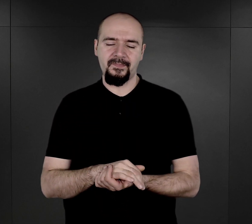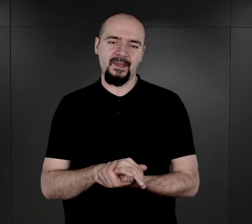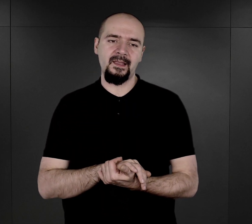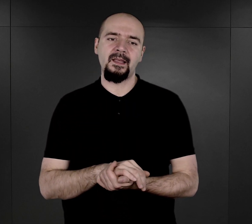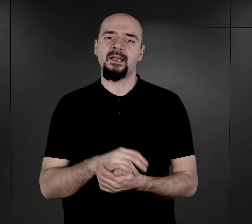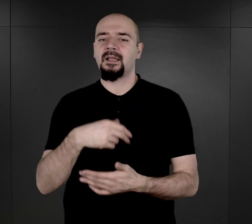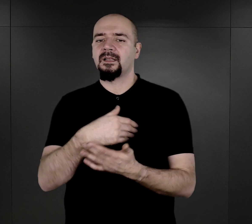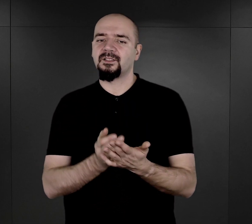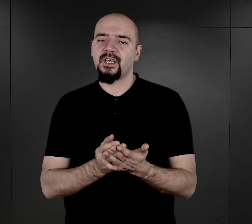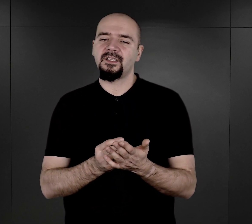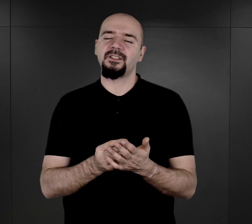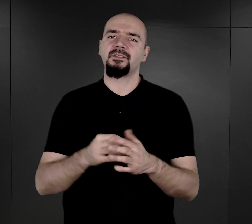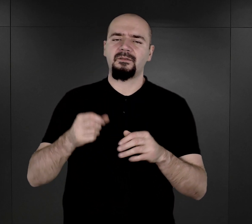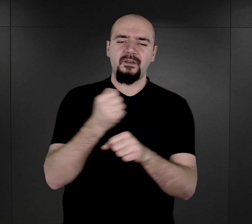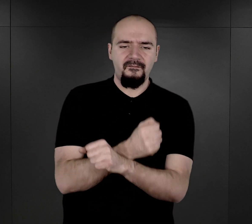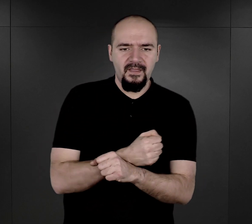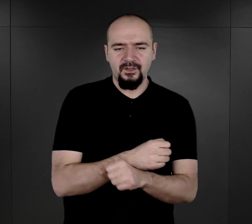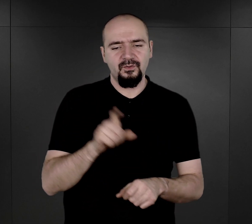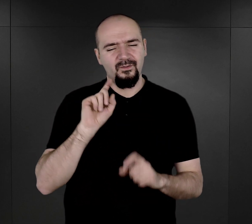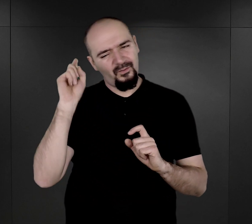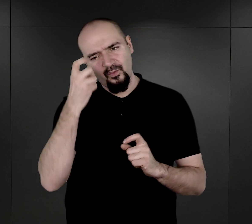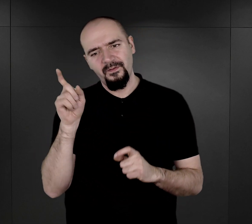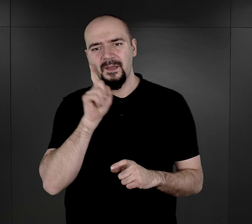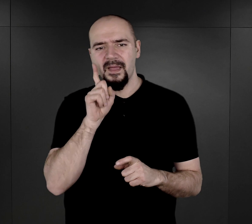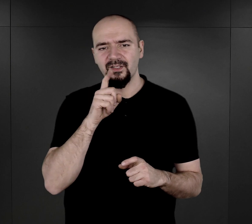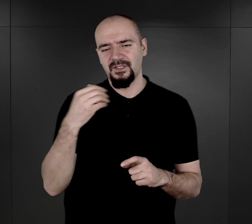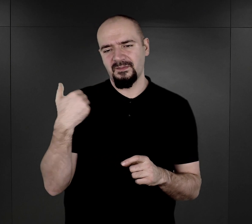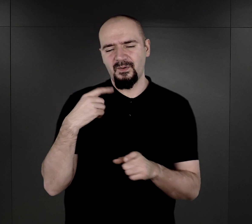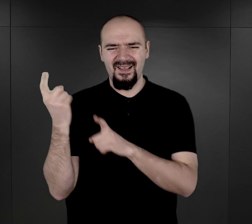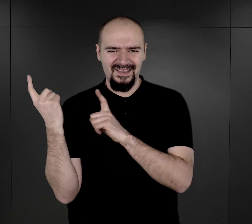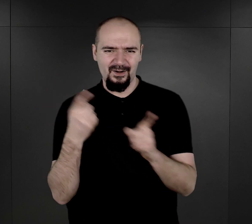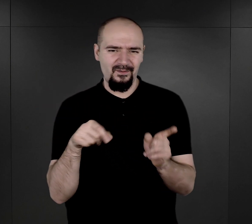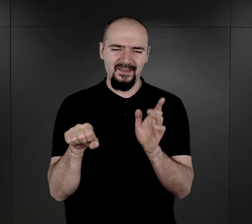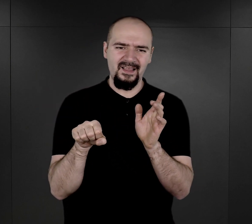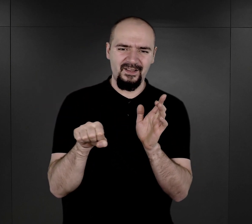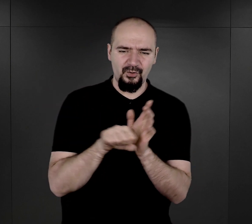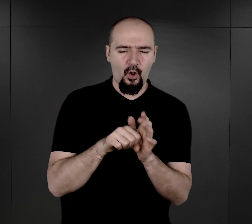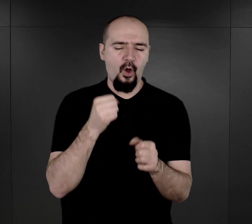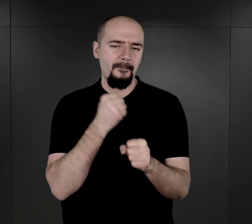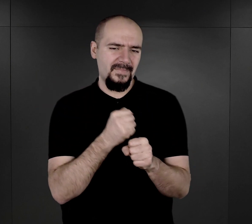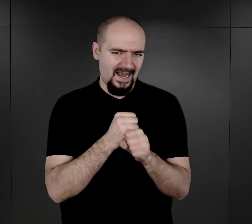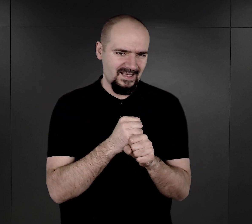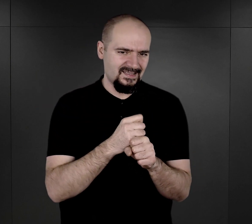Część więźniów osadzonych, głównie mężczyzn, była kierowana do prac, głównie związanych z